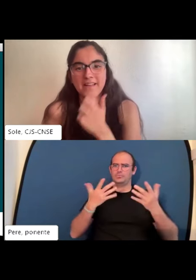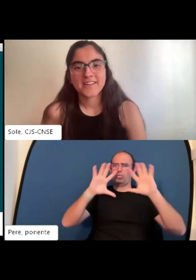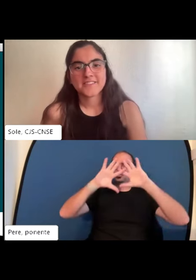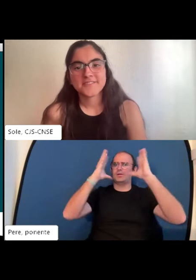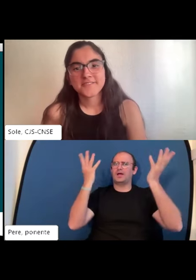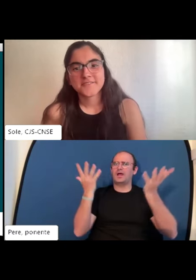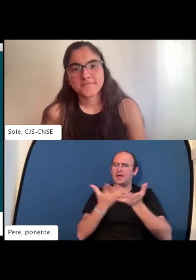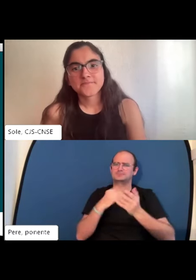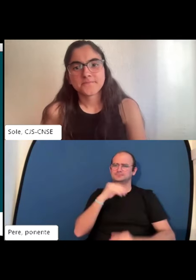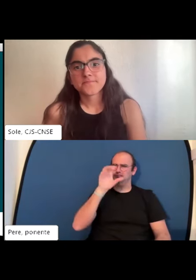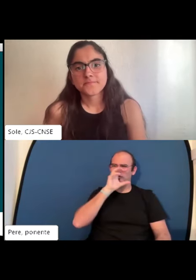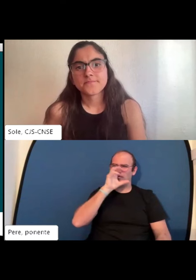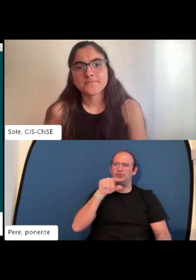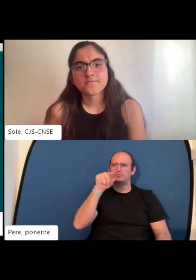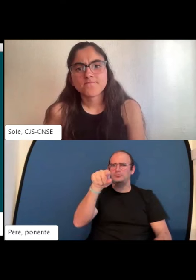seguro